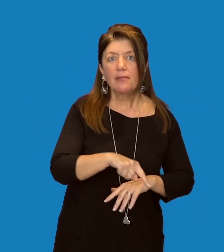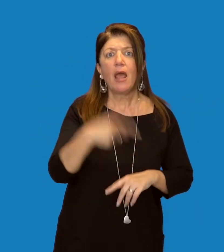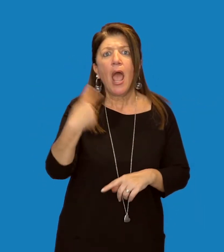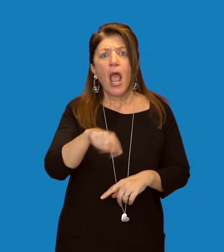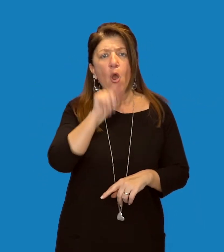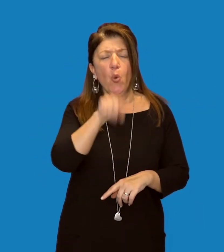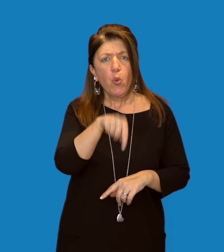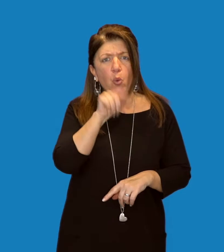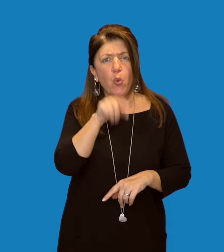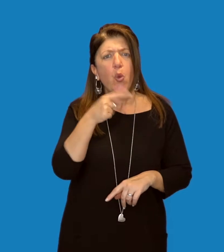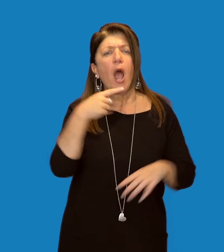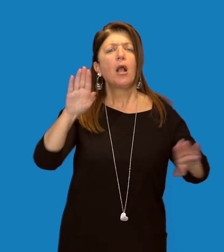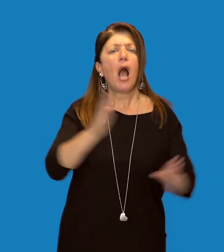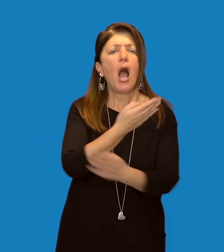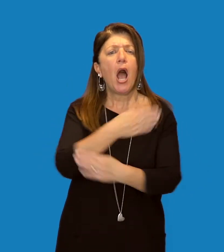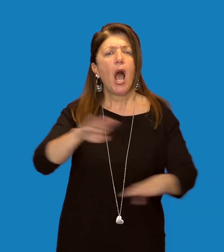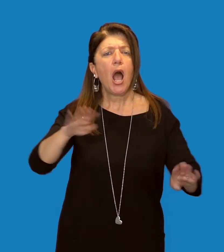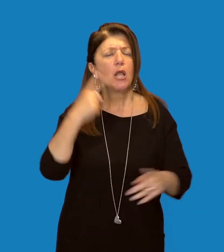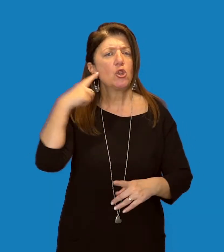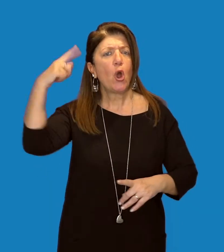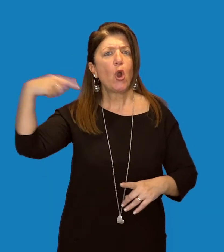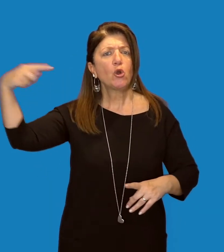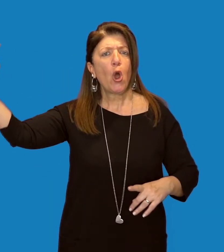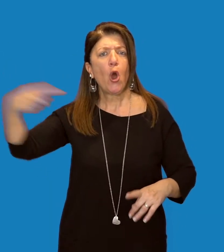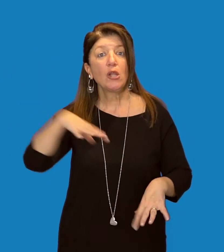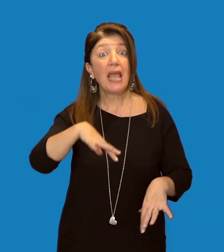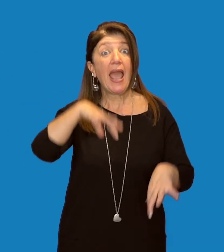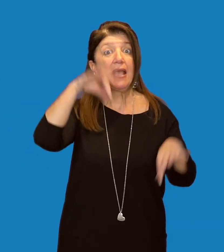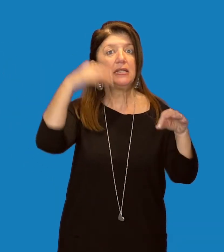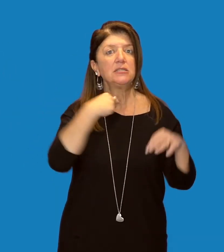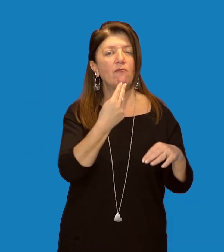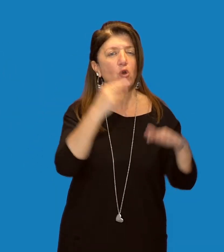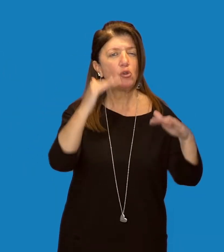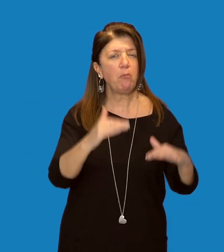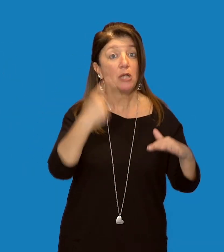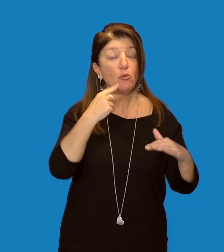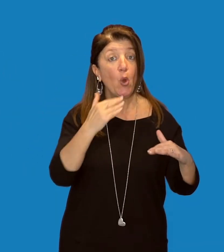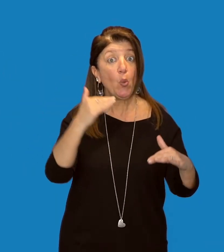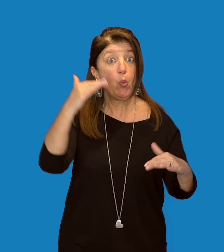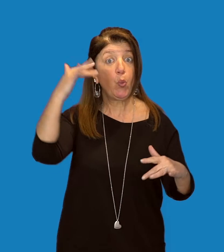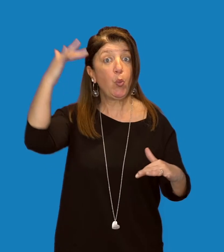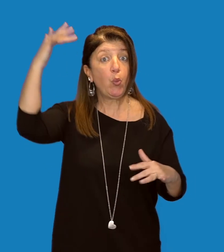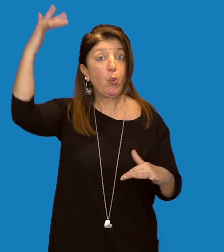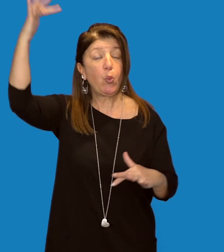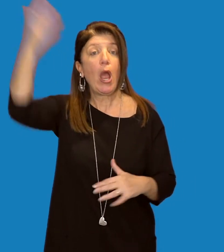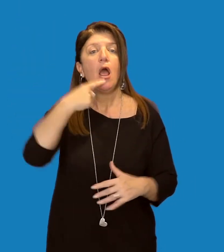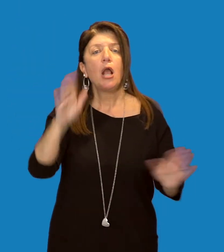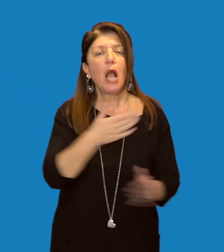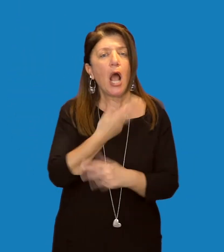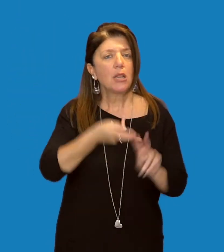frequenza di note che accelerano increscendo. È uno dei trampoglieri che cantano di più e, anche in inverno, è